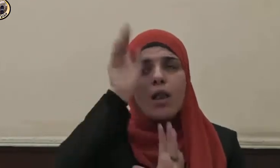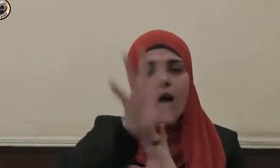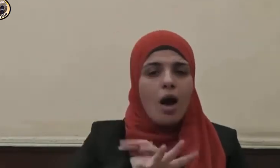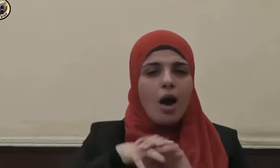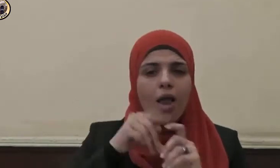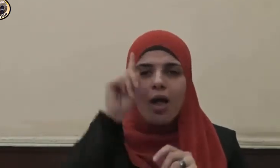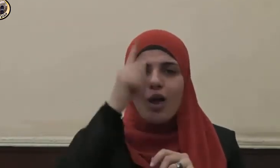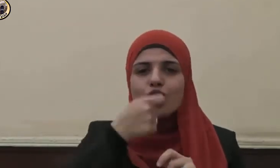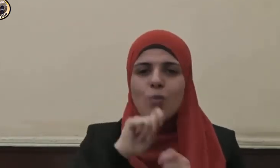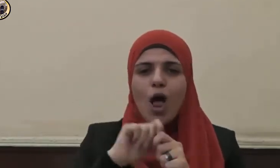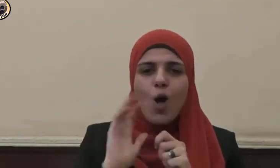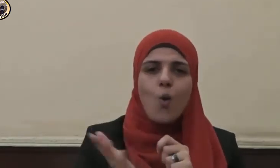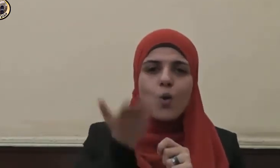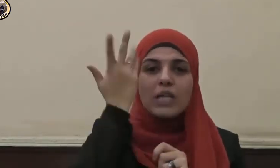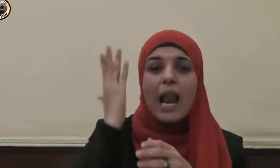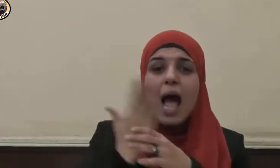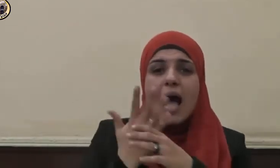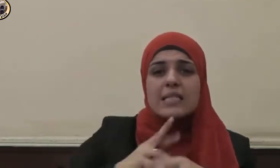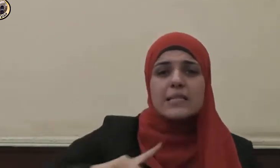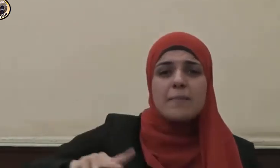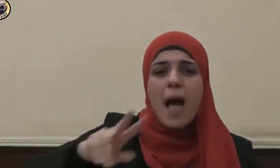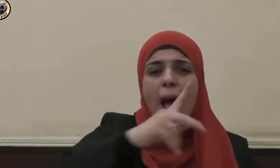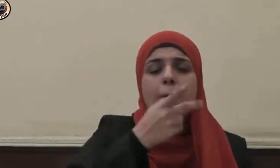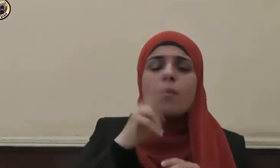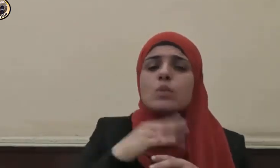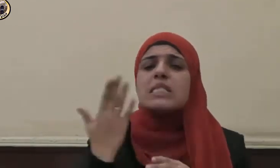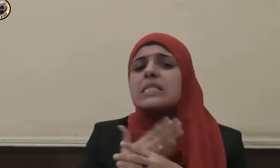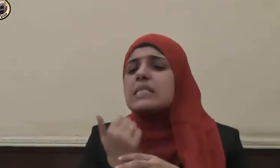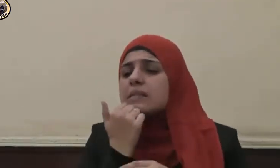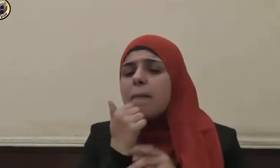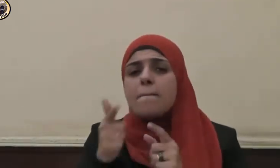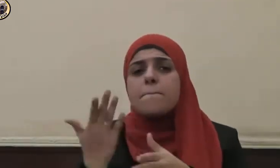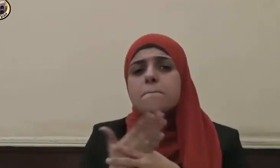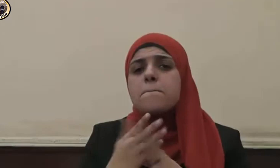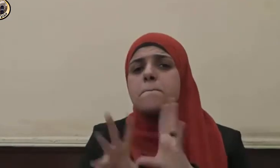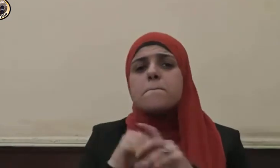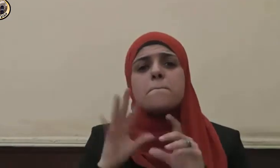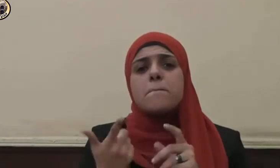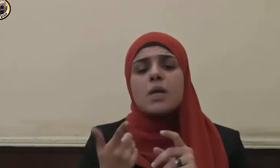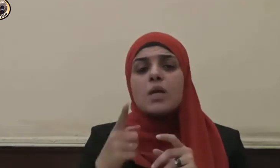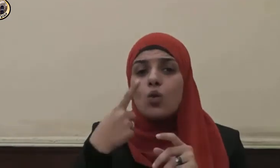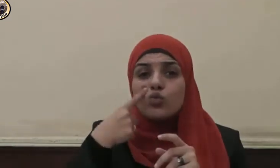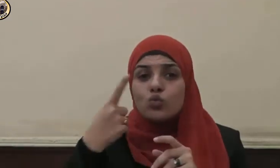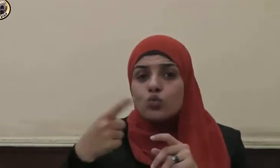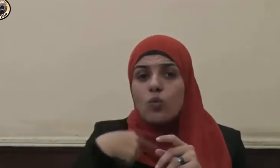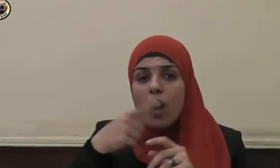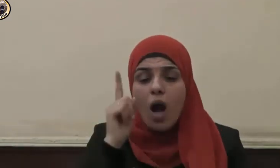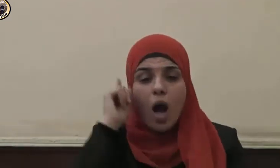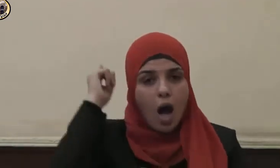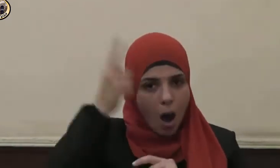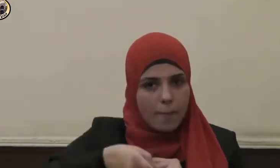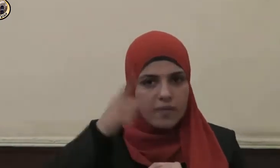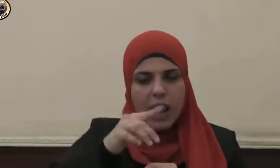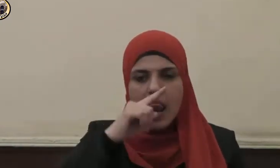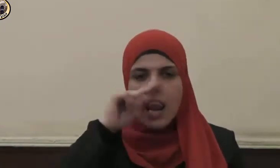الله تعالى الأسباب ومسبباتها وأمرنا بالأخذ بالأسباب